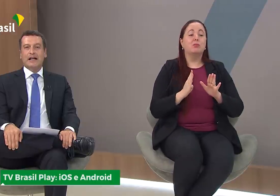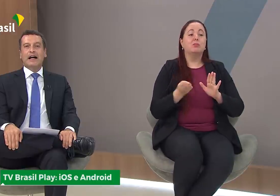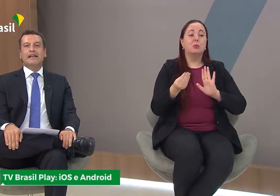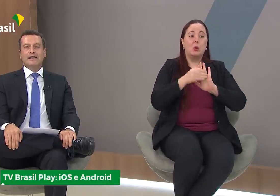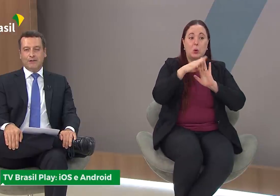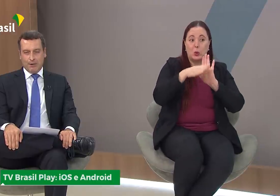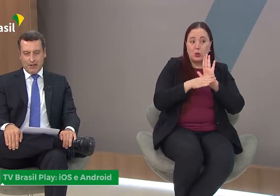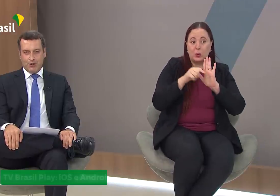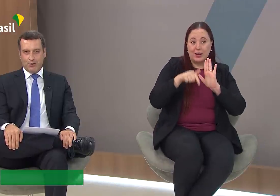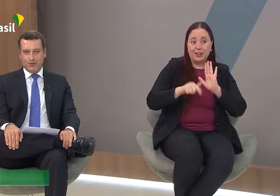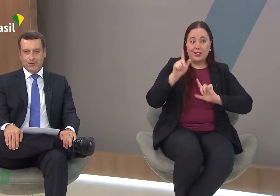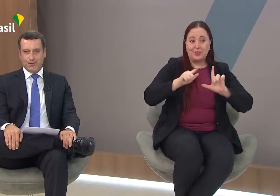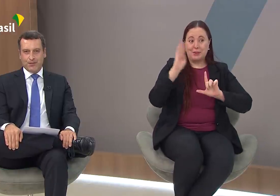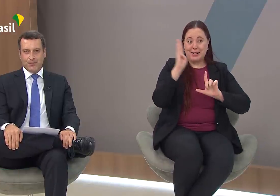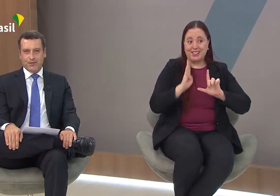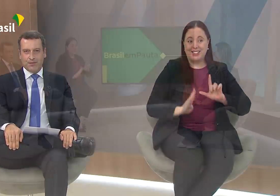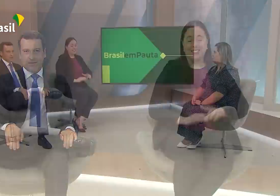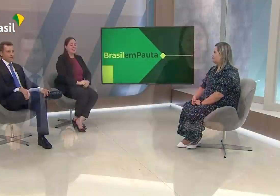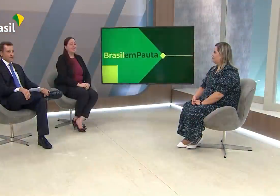pauta aqui na TV Brasil.